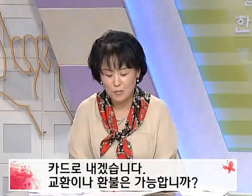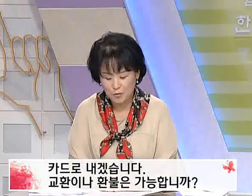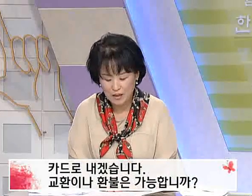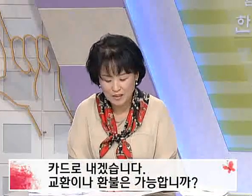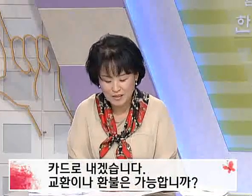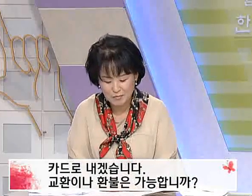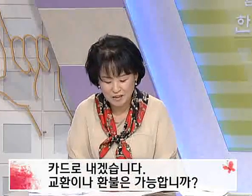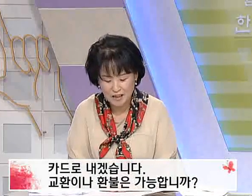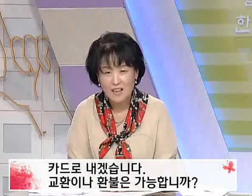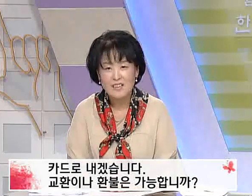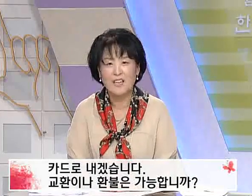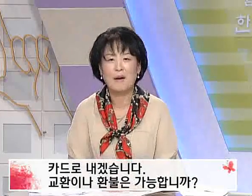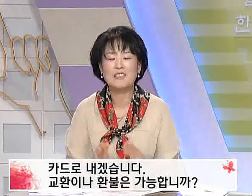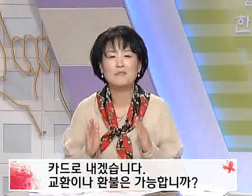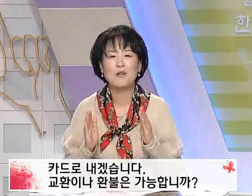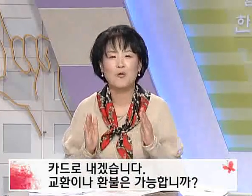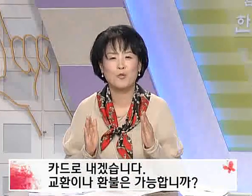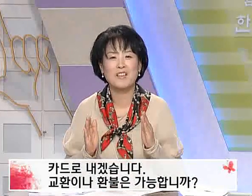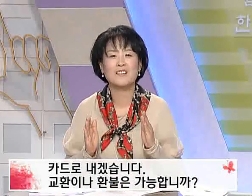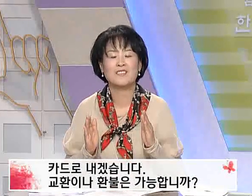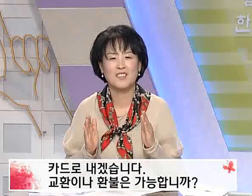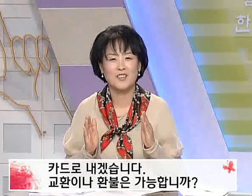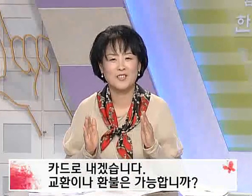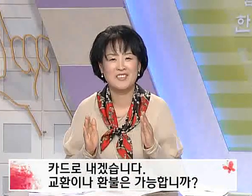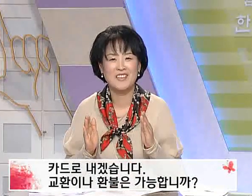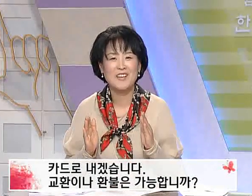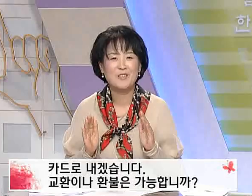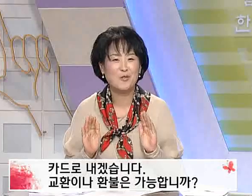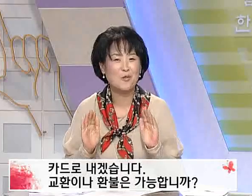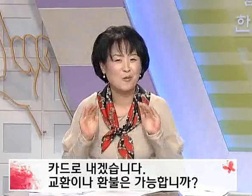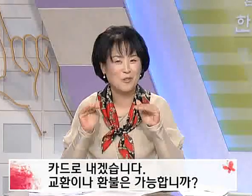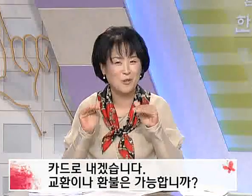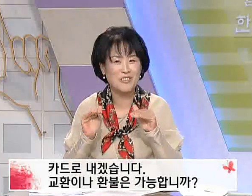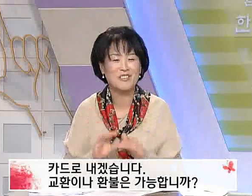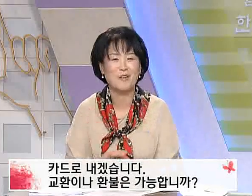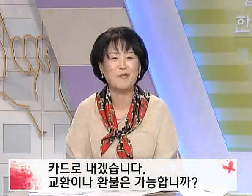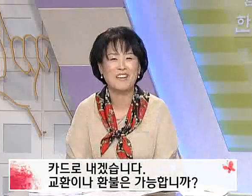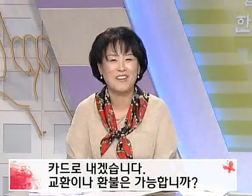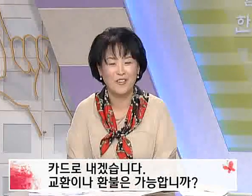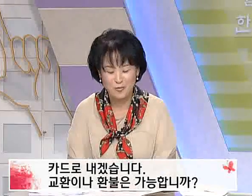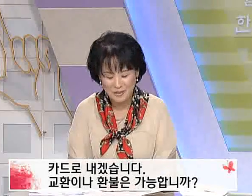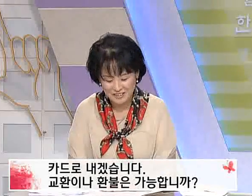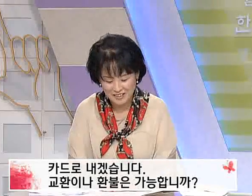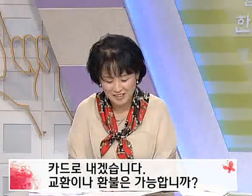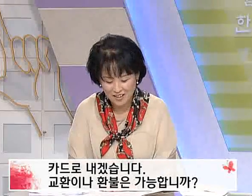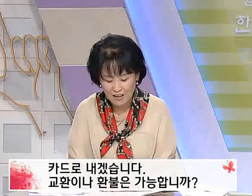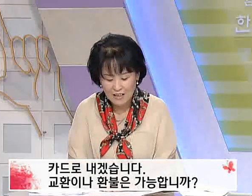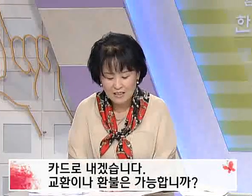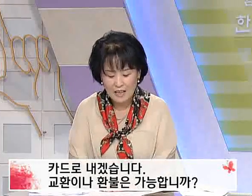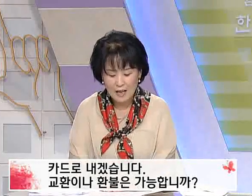배워보도록 하겠습니다. 자. 고지사선지 역시 조금 그 고지를 정복하는데 어려움이 있으시죠? 자.